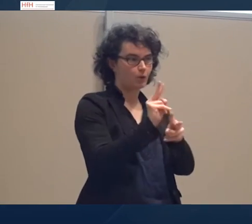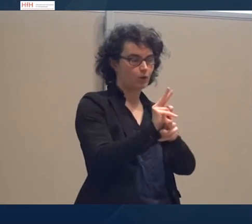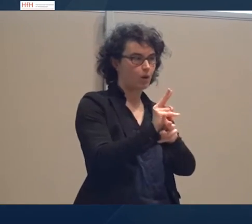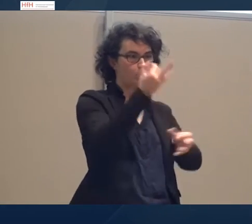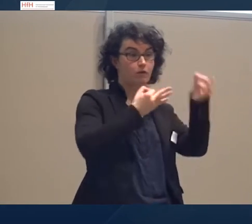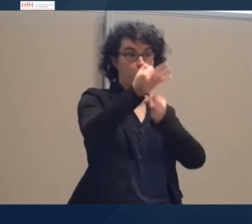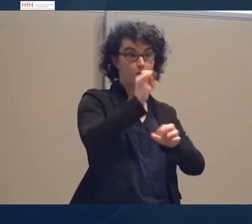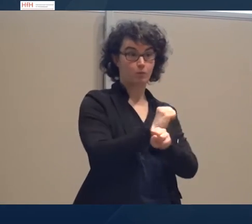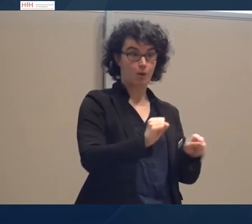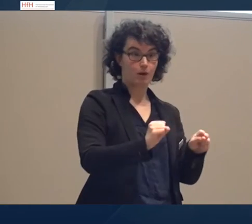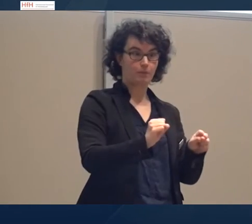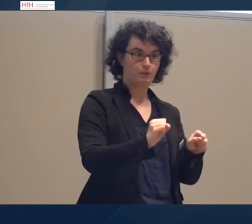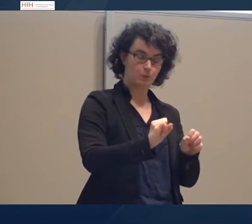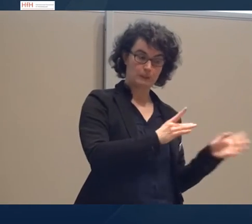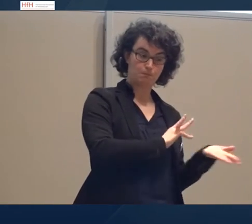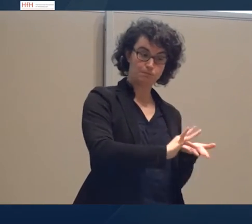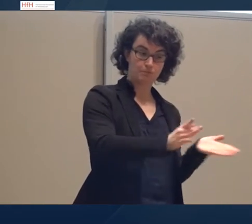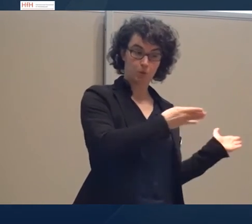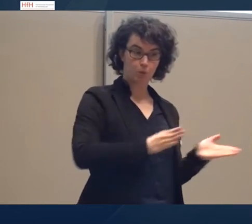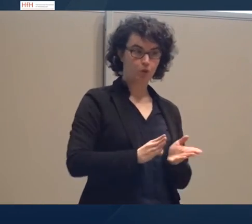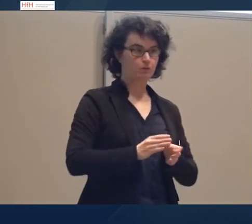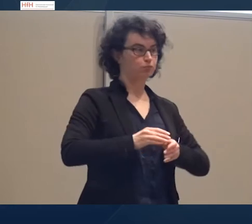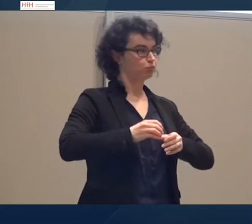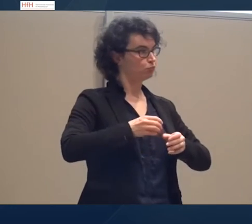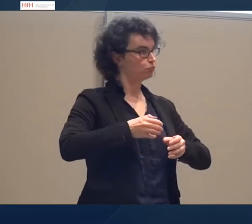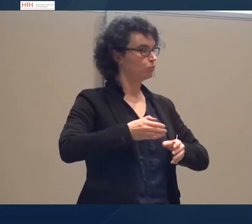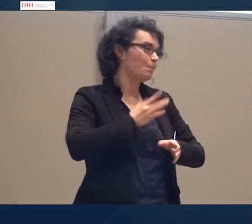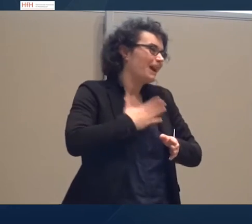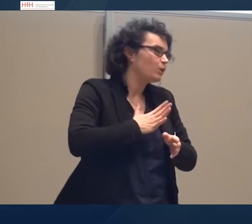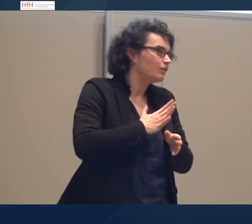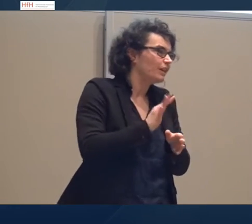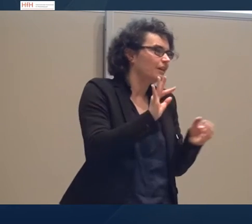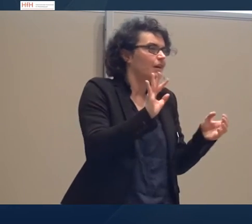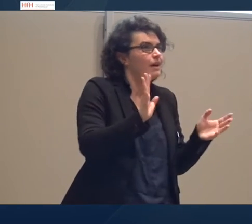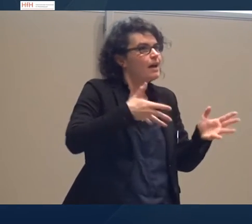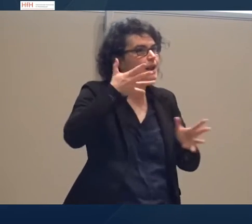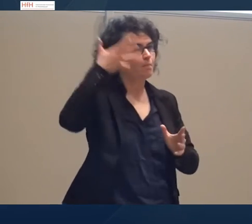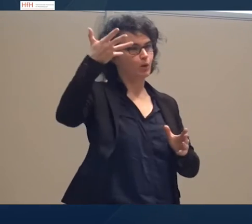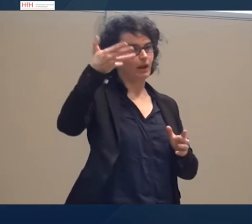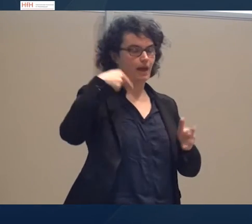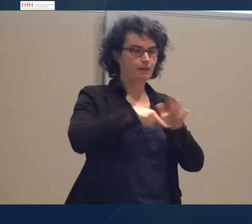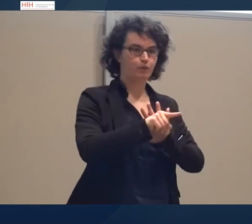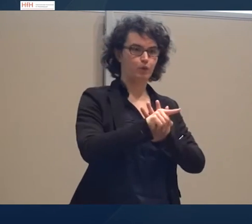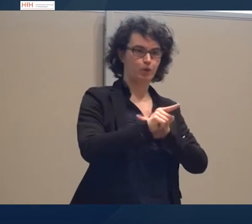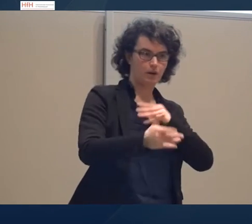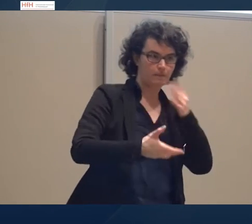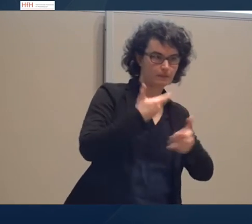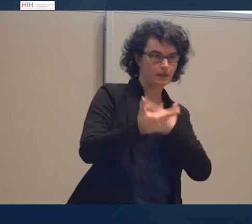erstellt. Und das bedingt eine gewisse Elaboriertheit in diesen Texten. Das bedeutet auch automatisch für unsere